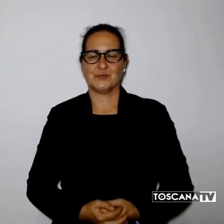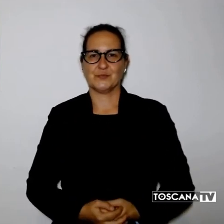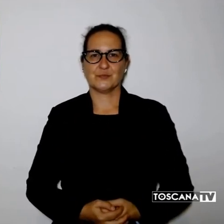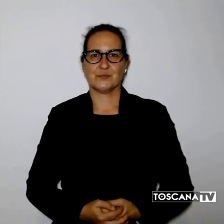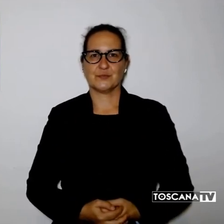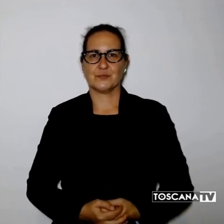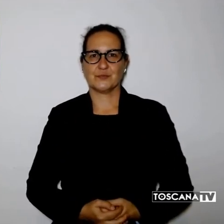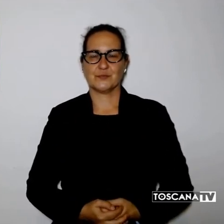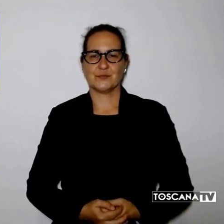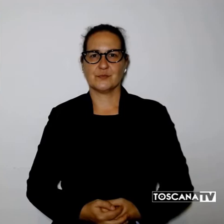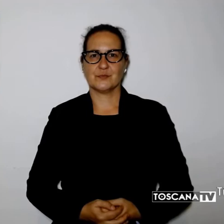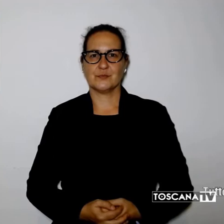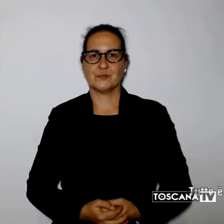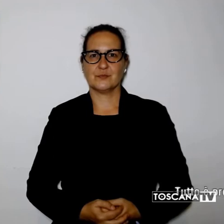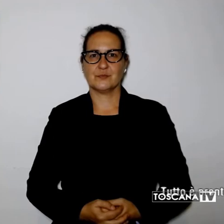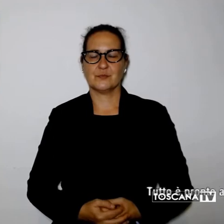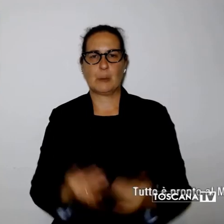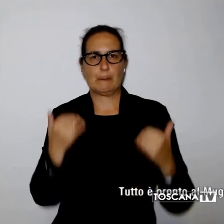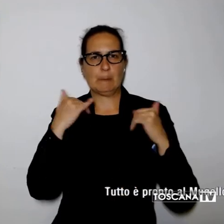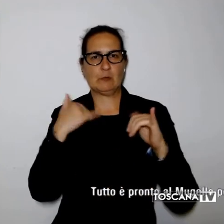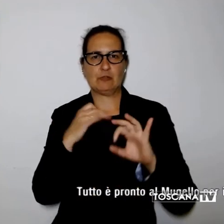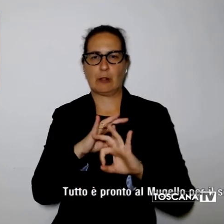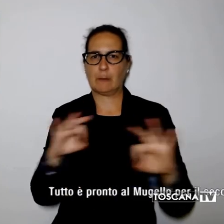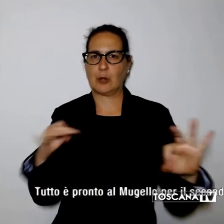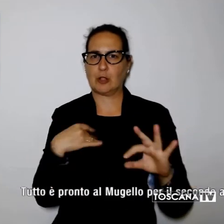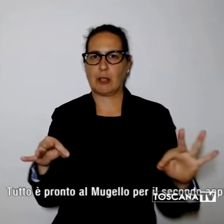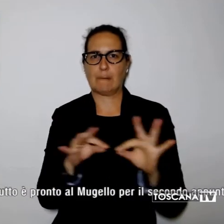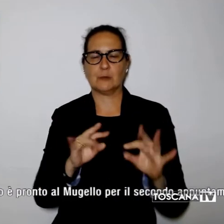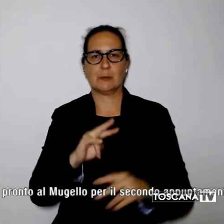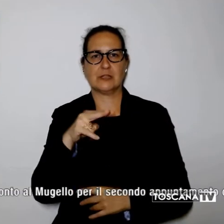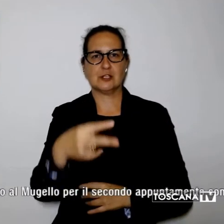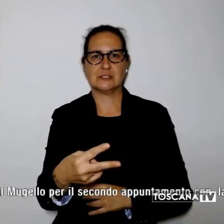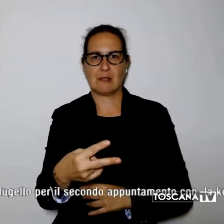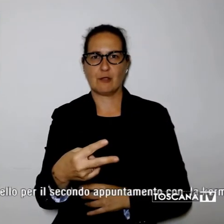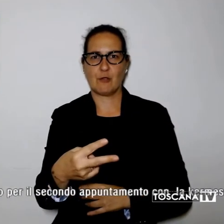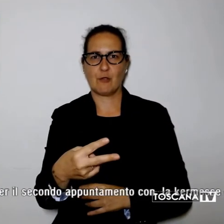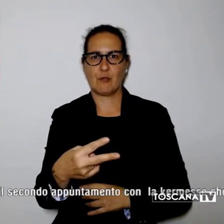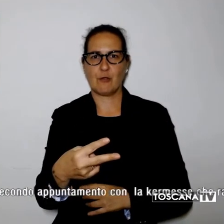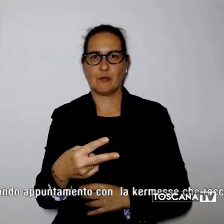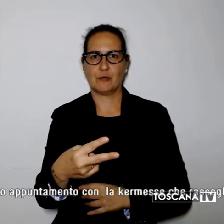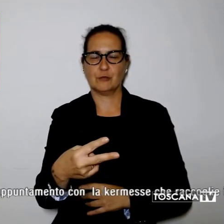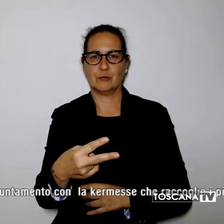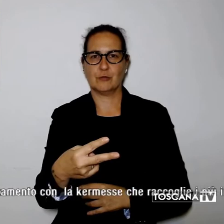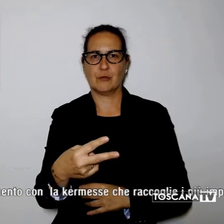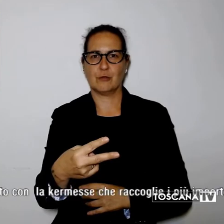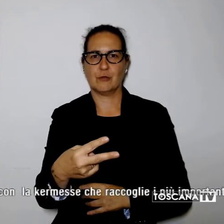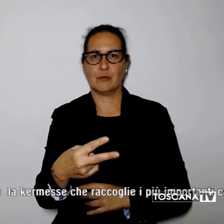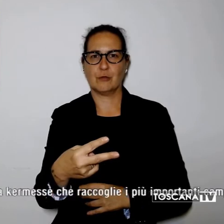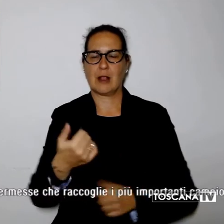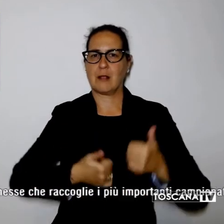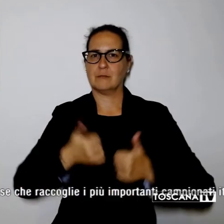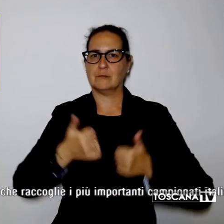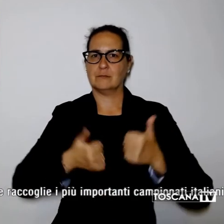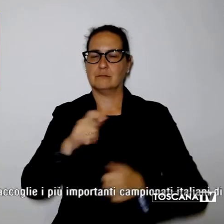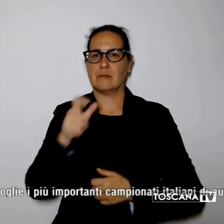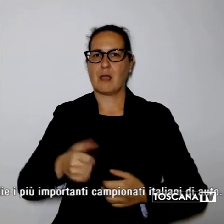Tutto è pronto al Mugello per il secondo appuntamento con la Kermes che raccoglie i più importanti campionati italiani di auto.